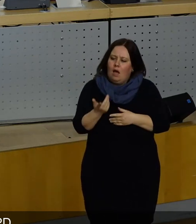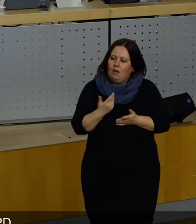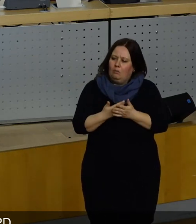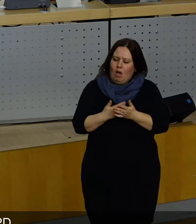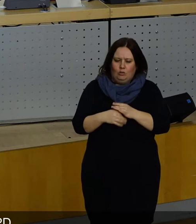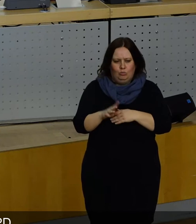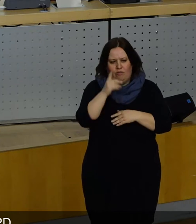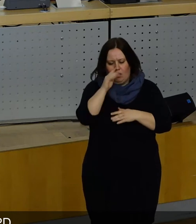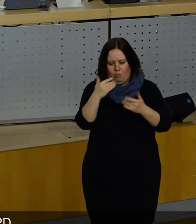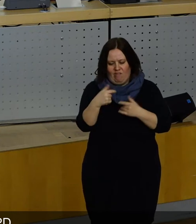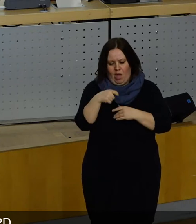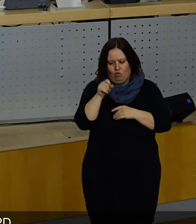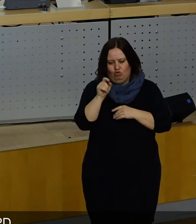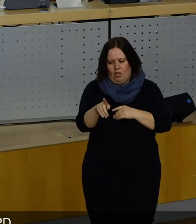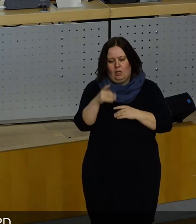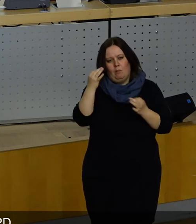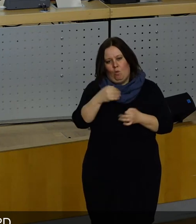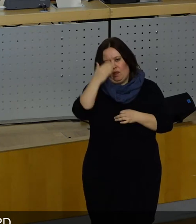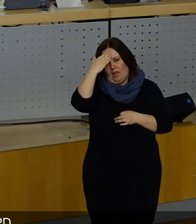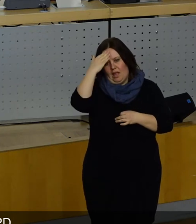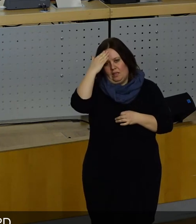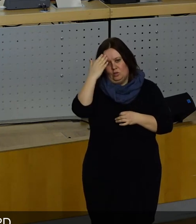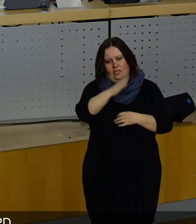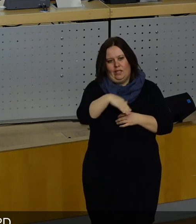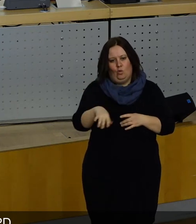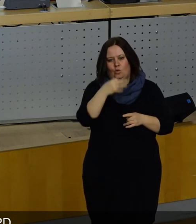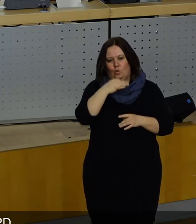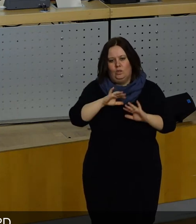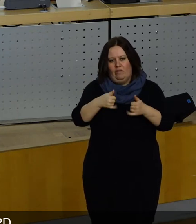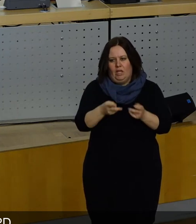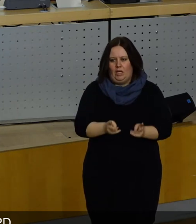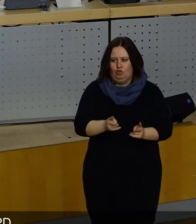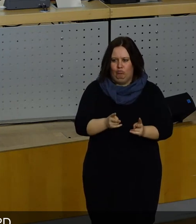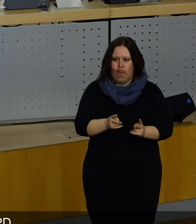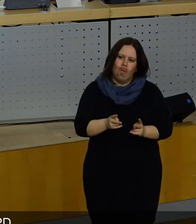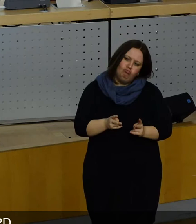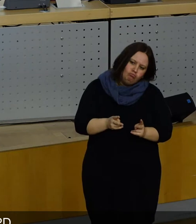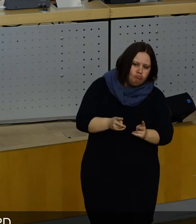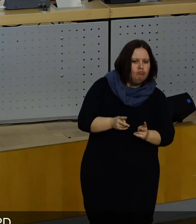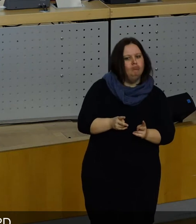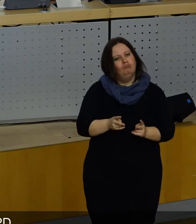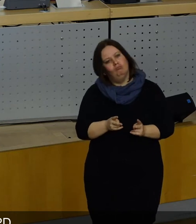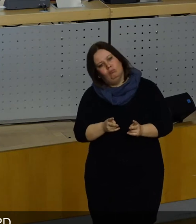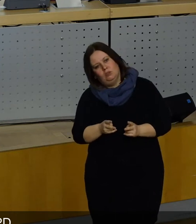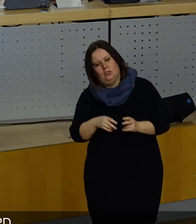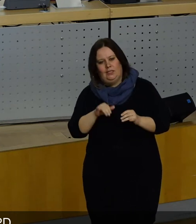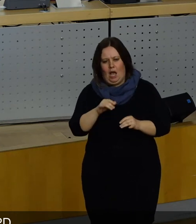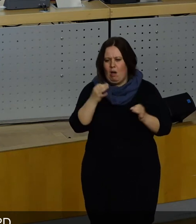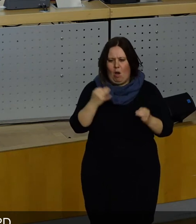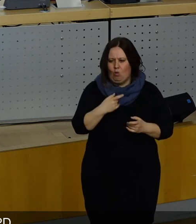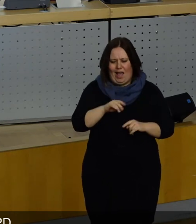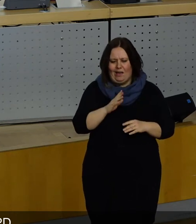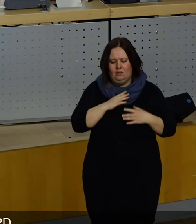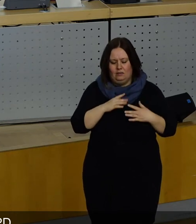diejenige, die sich da bewirbt, braucht Kenntnisse im Kinder- und Jugendhilferecht. Das kann man machen. Ich glaube, wir suchen aber gerade keinen,